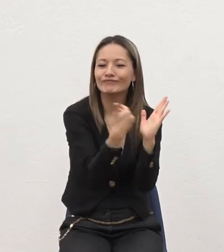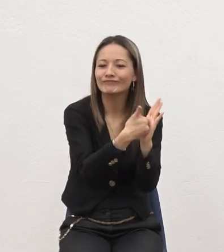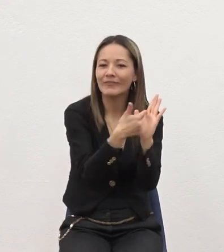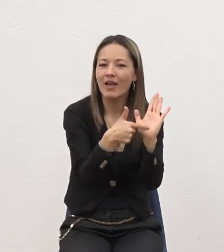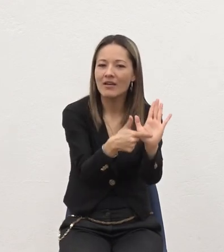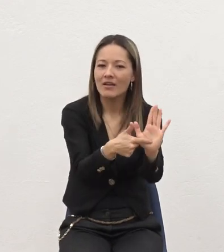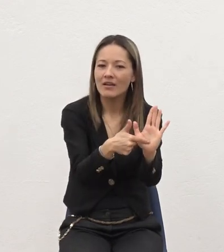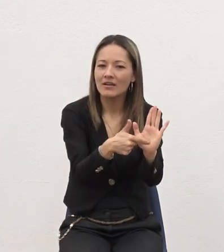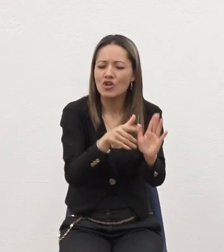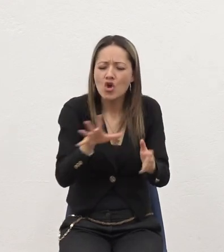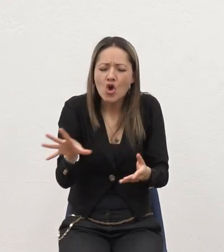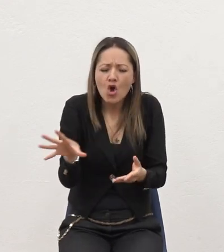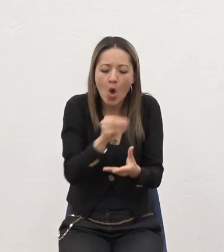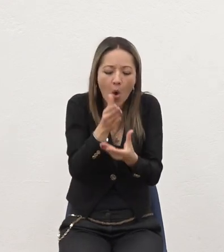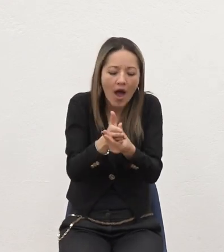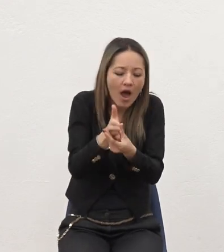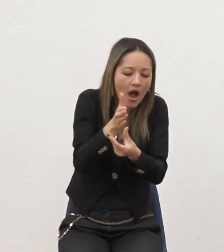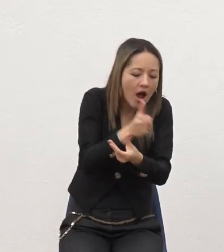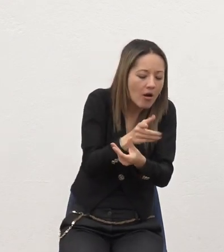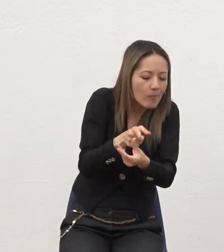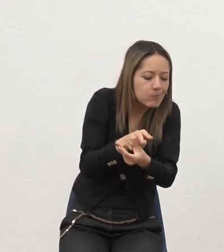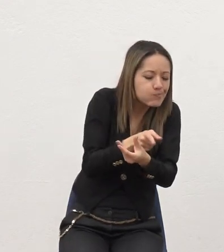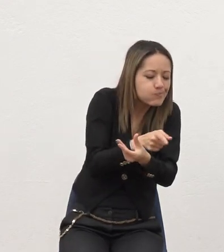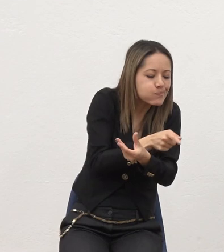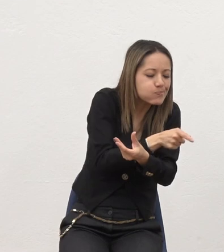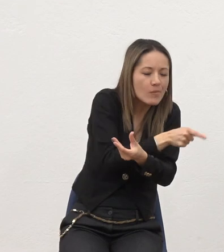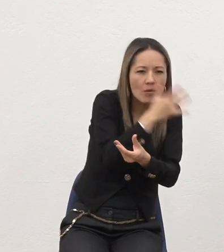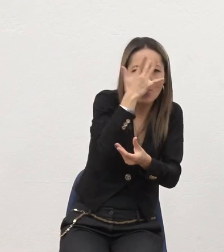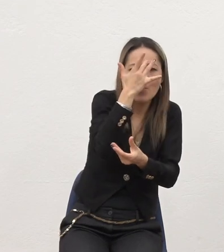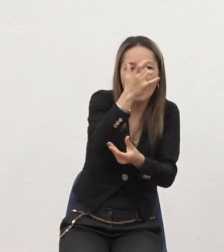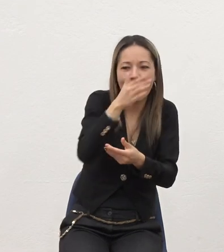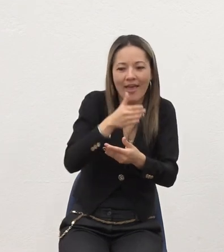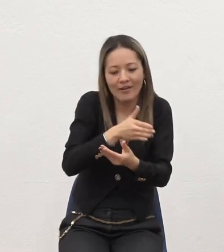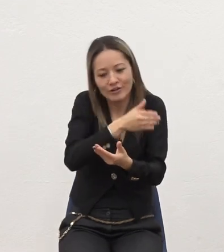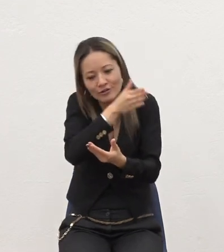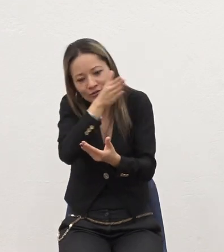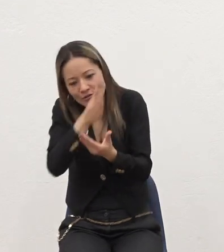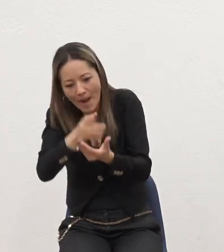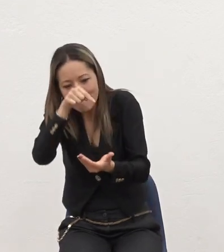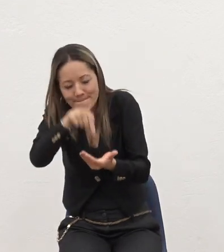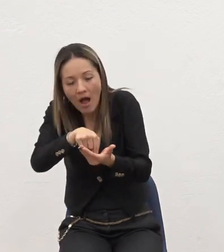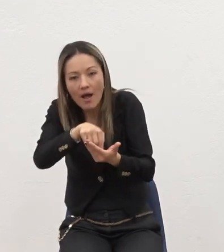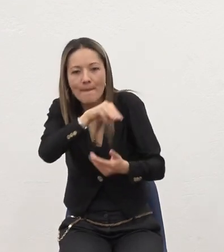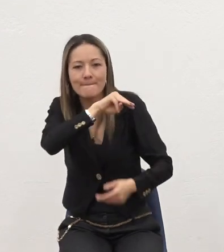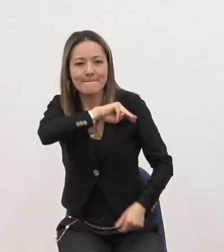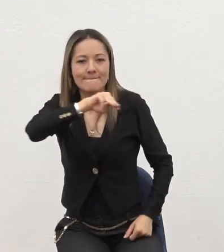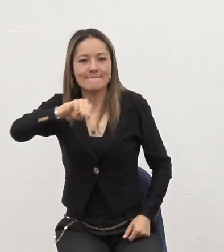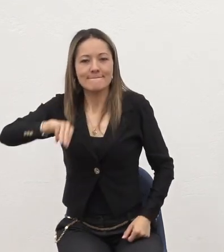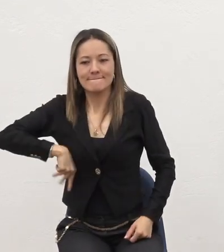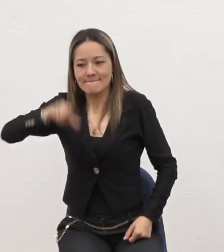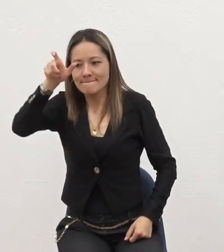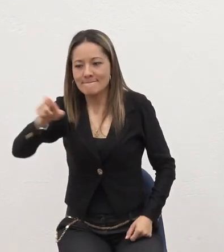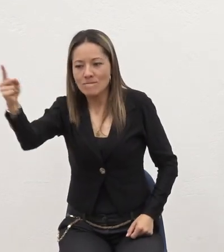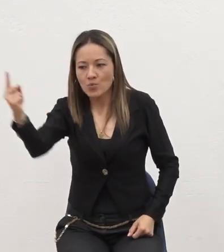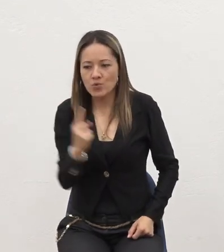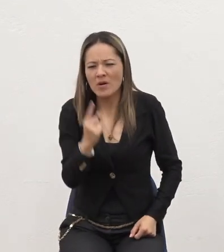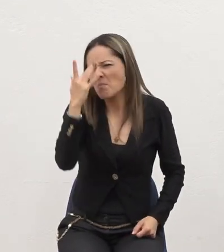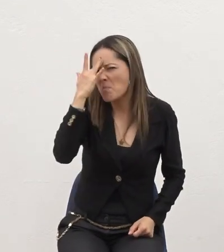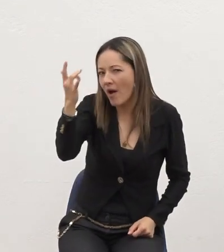antiguo testamento El por qué El Mesías ¿Si? Entonces hoy vamos a hacer Un recorrido Para entender Pues Un